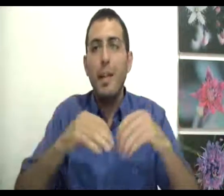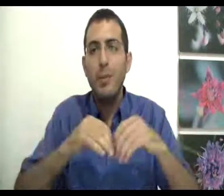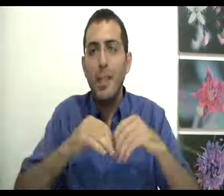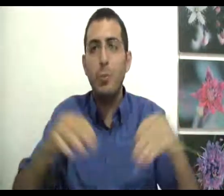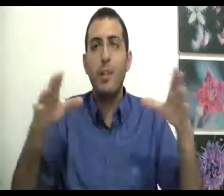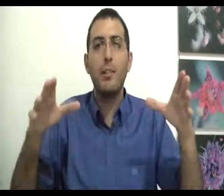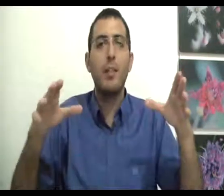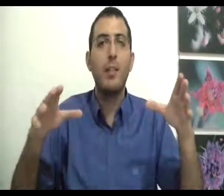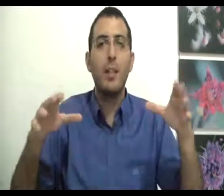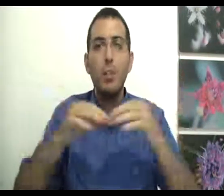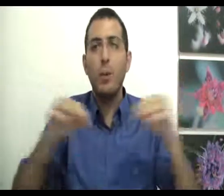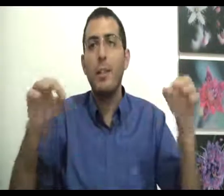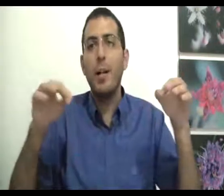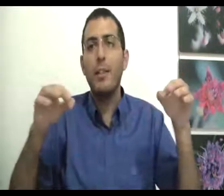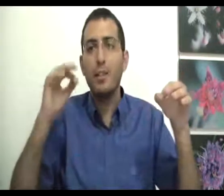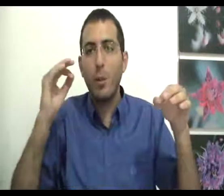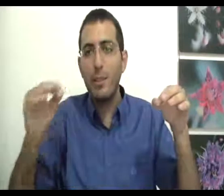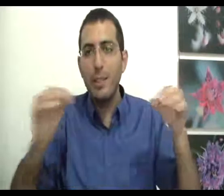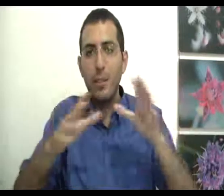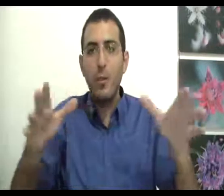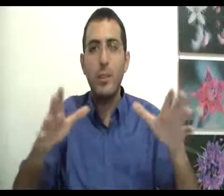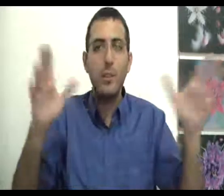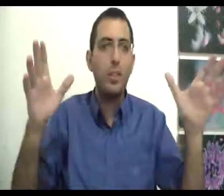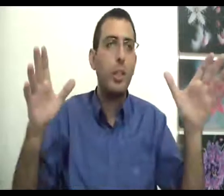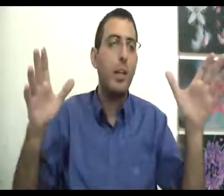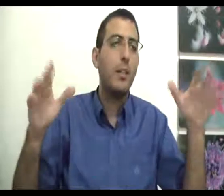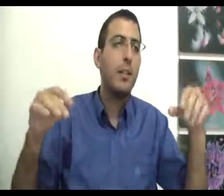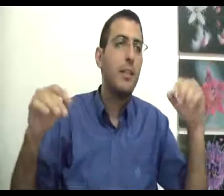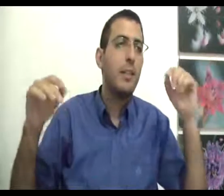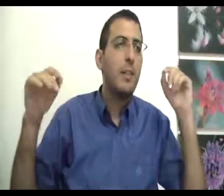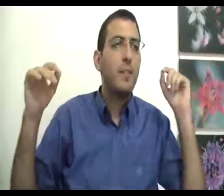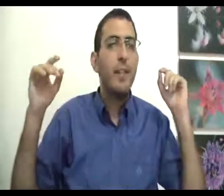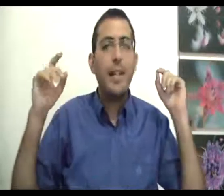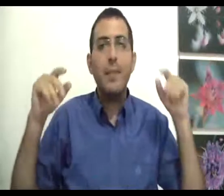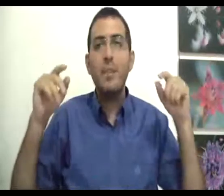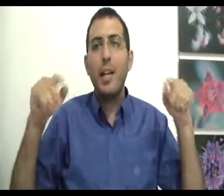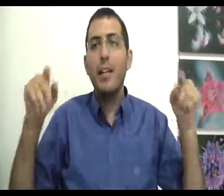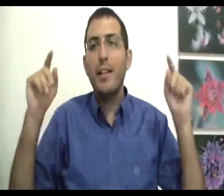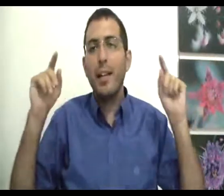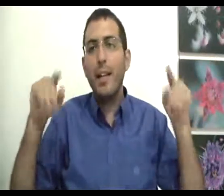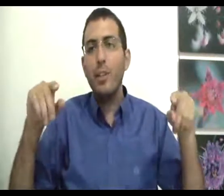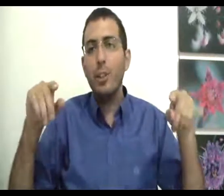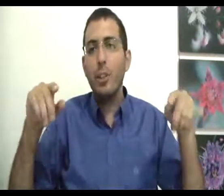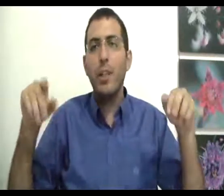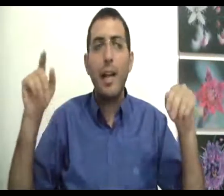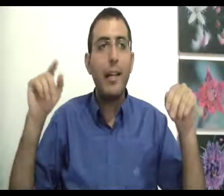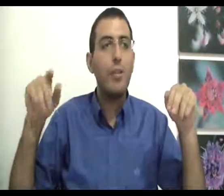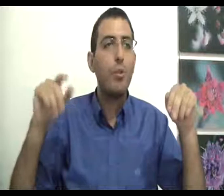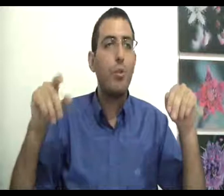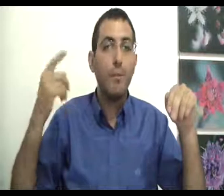השורה התחתונה, זאת שורת המחץ, אתה רוצה את זה או לא רוצה, זאת השאלה. והאדם צריך להתעקש להרגיש טוב, מה